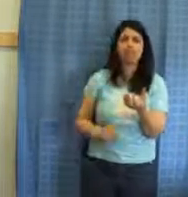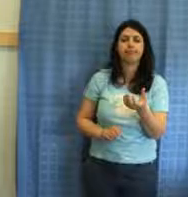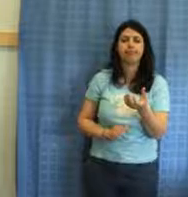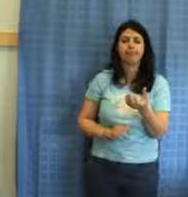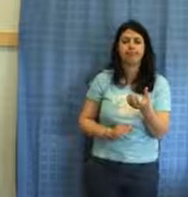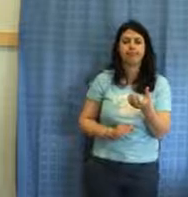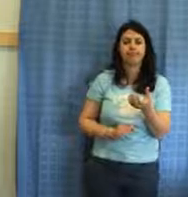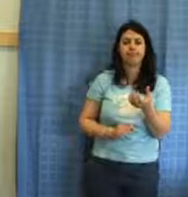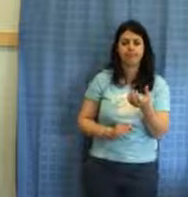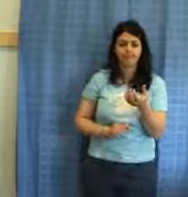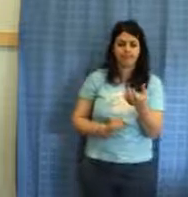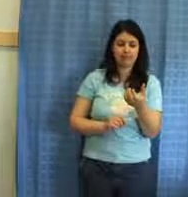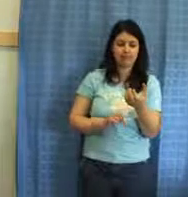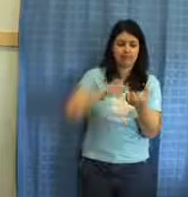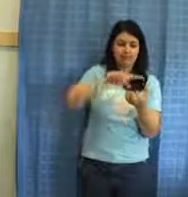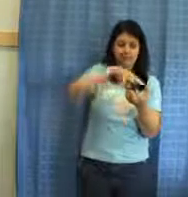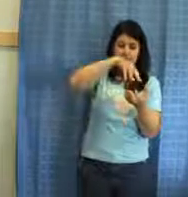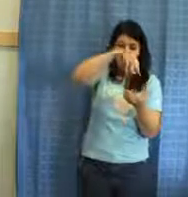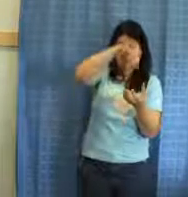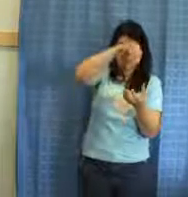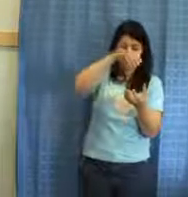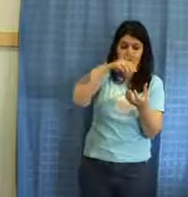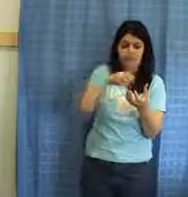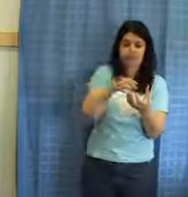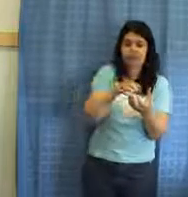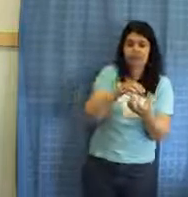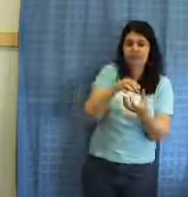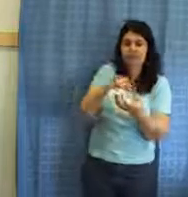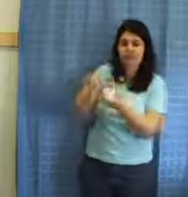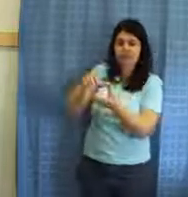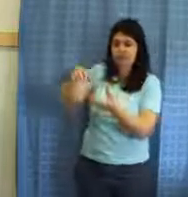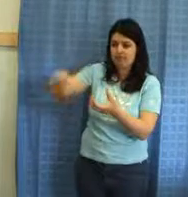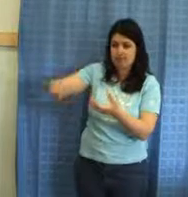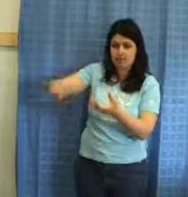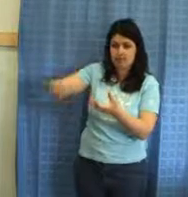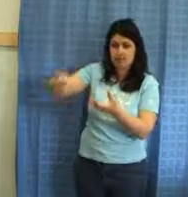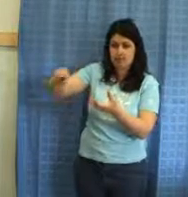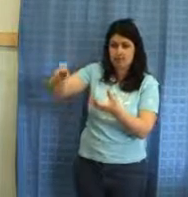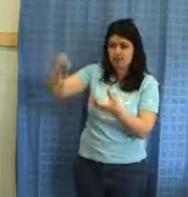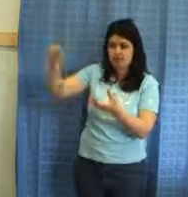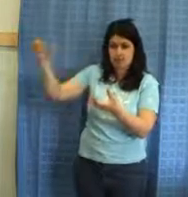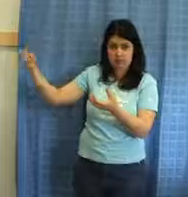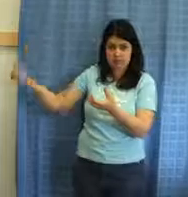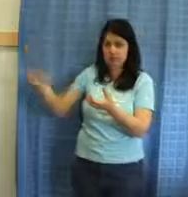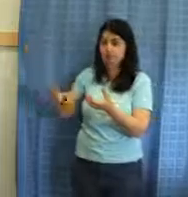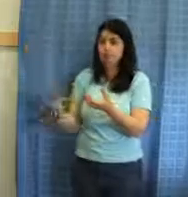Mettere le pere delicatamente nel tegame, mentre il liquido continua a cuocere.